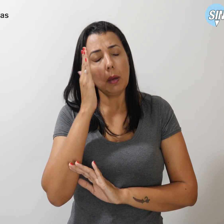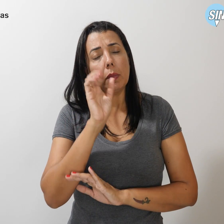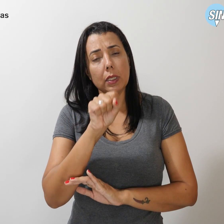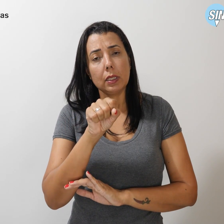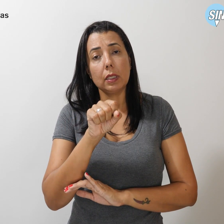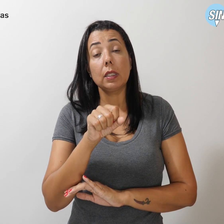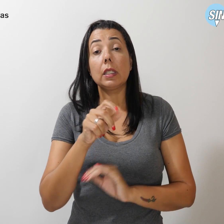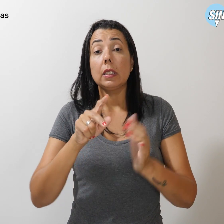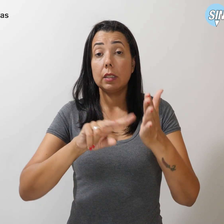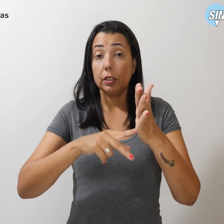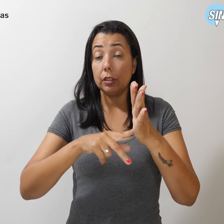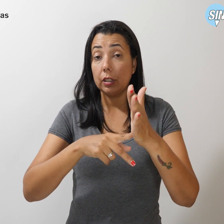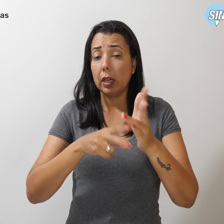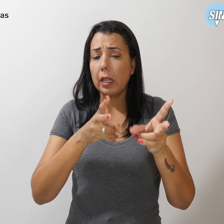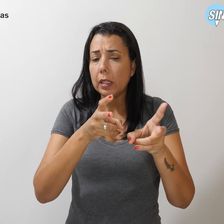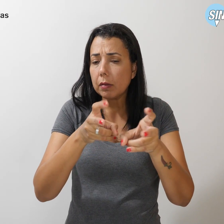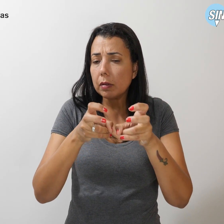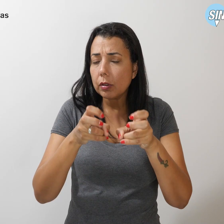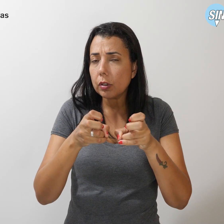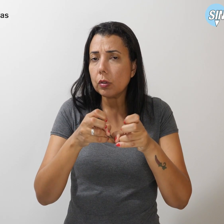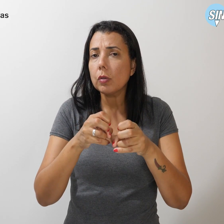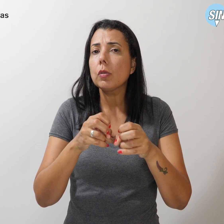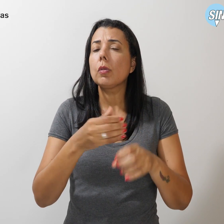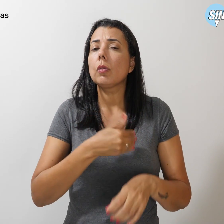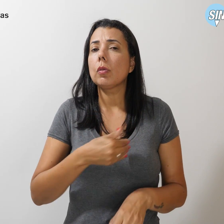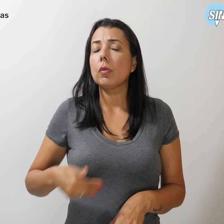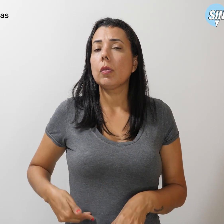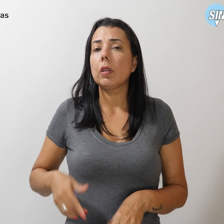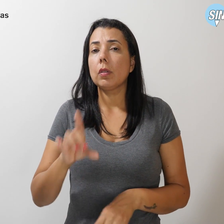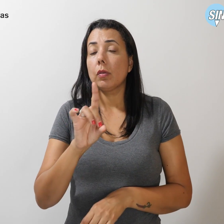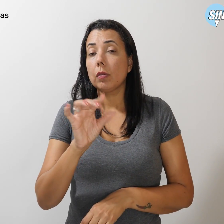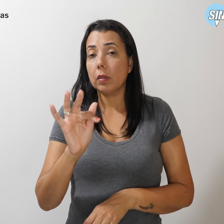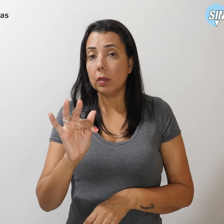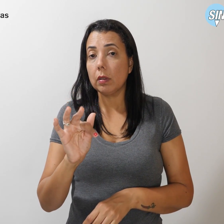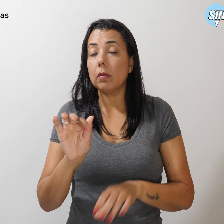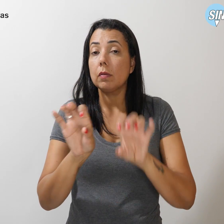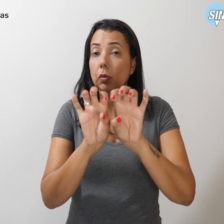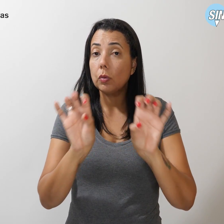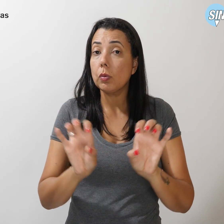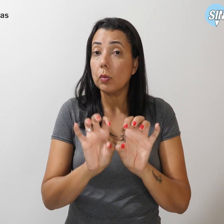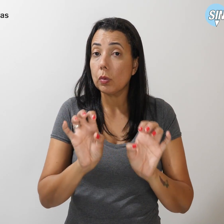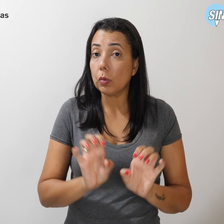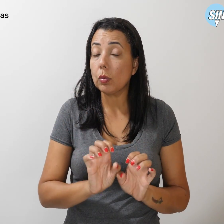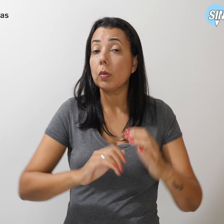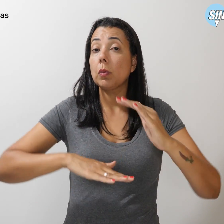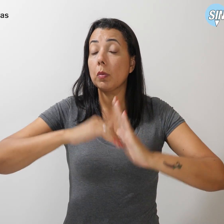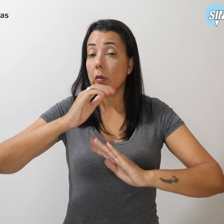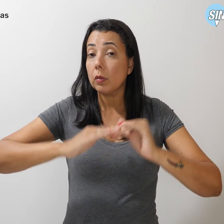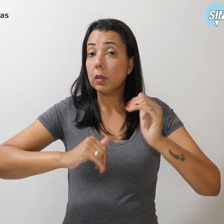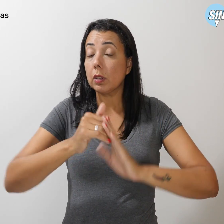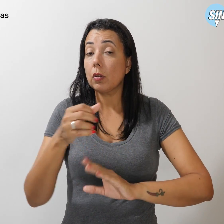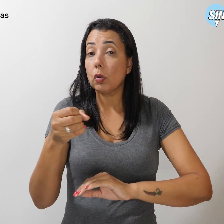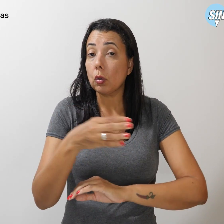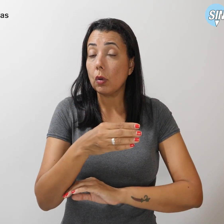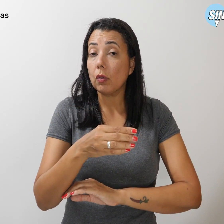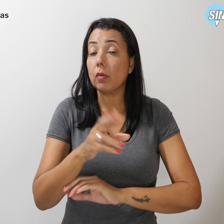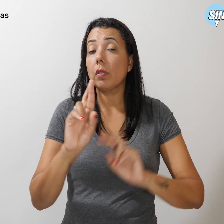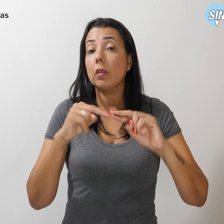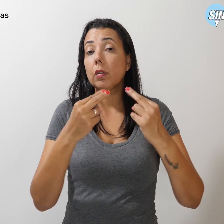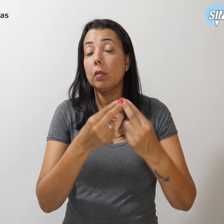Simpro cobra do GDF reestruturação da carreira. Nova reunião, dia 15. Nos últimos